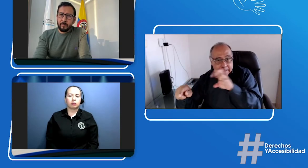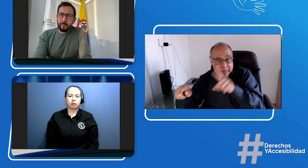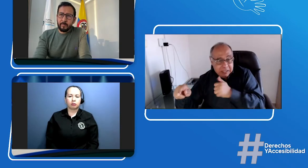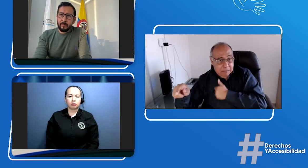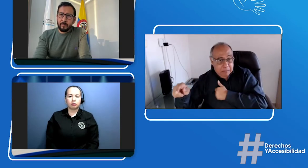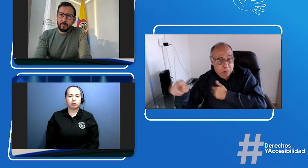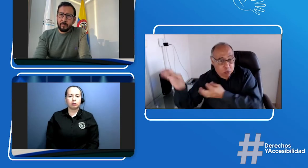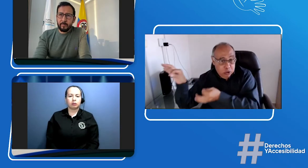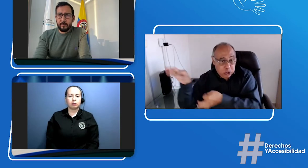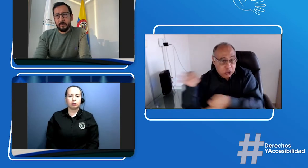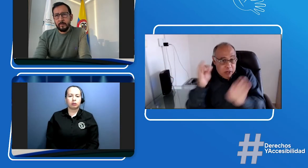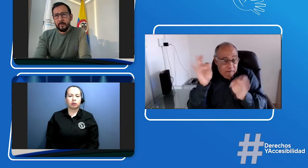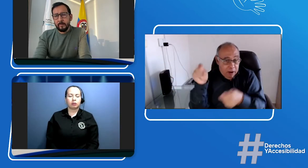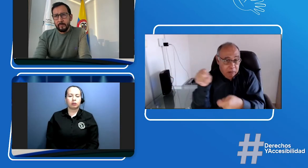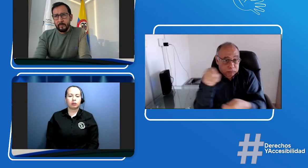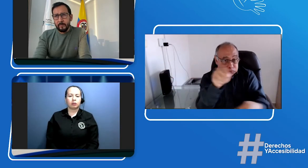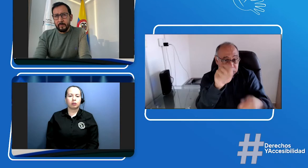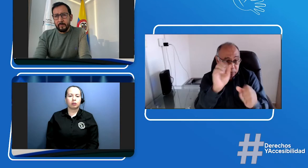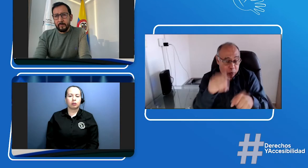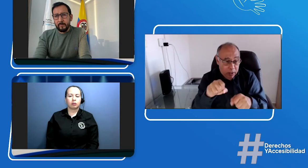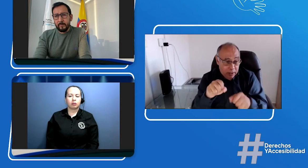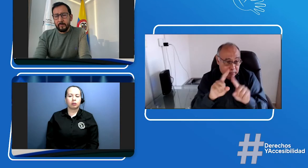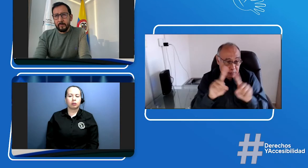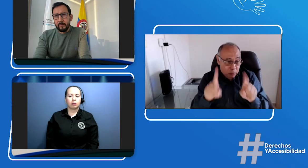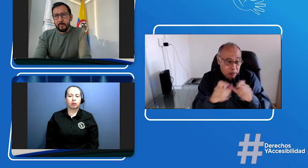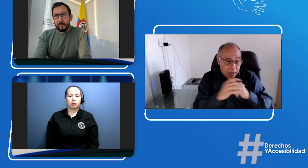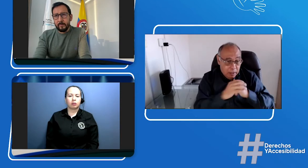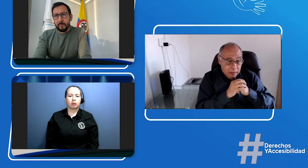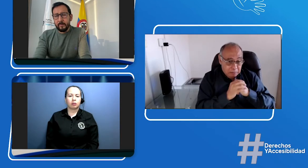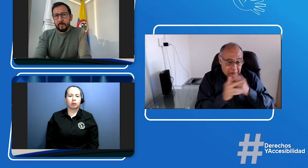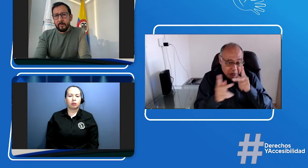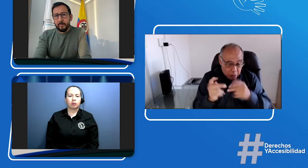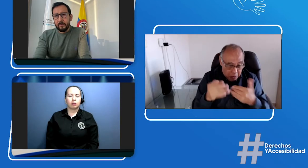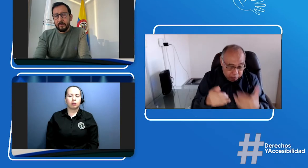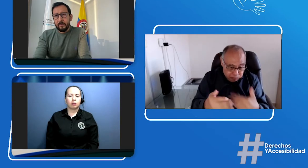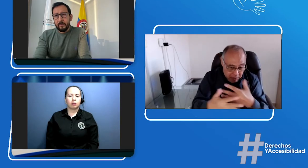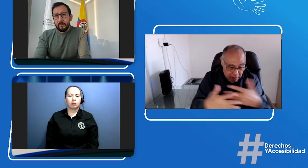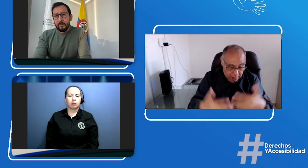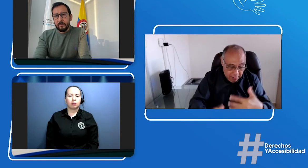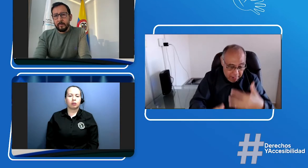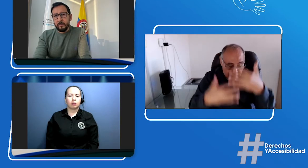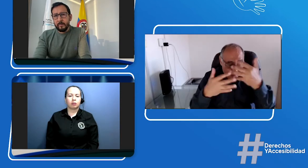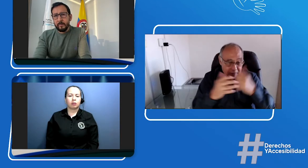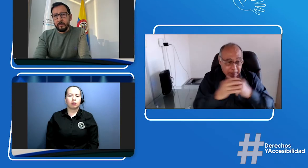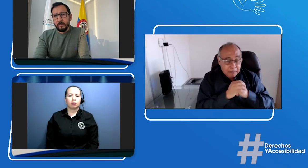ya con el tema de reconocimiento de conductores o se puede utilizar la audiometría que le dan a uno en la IPS